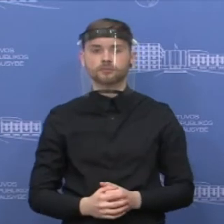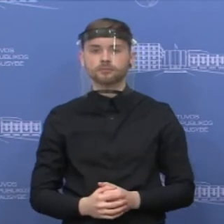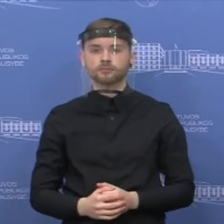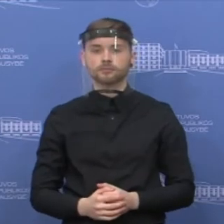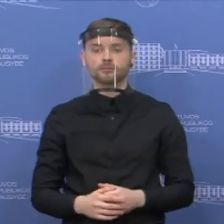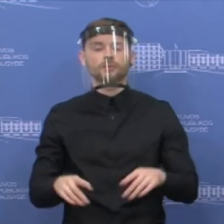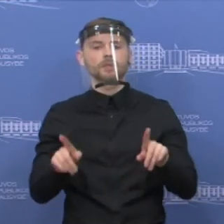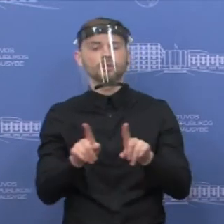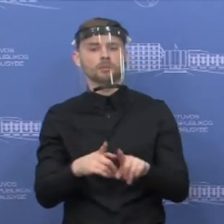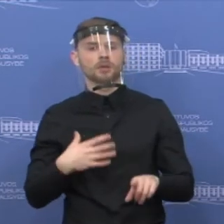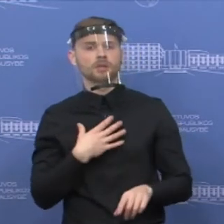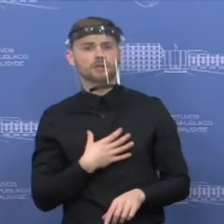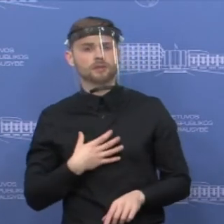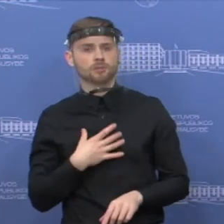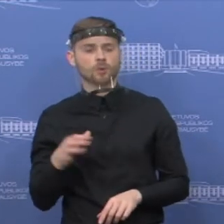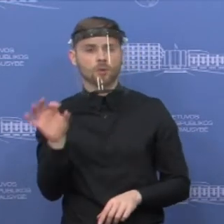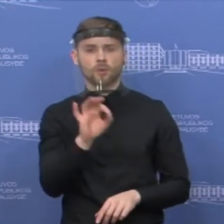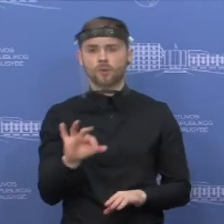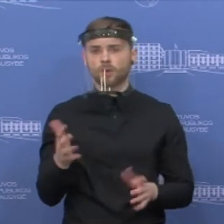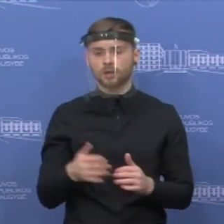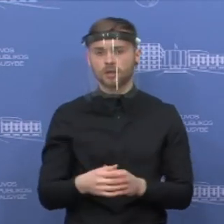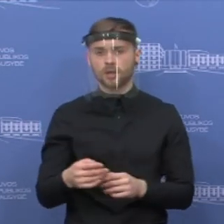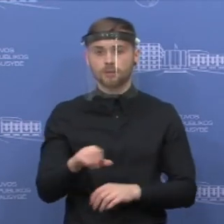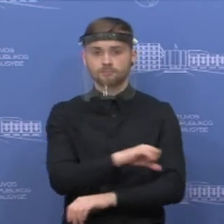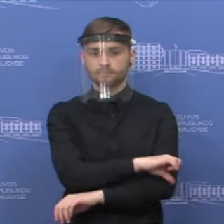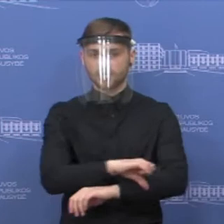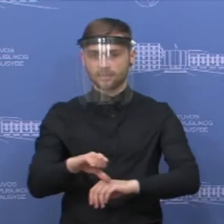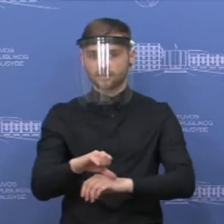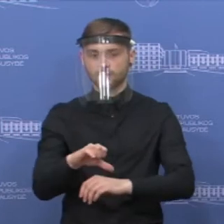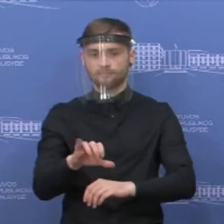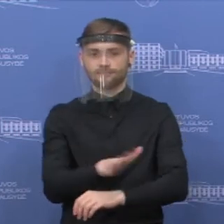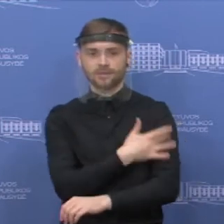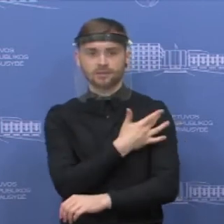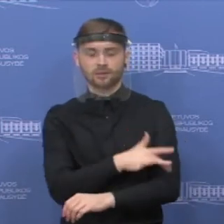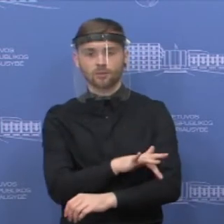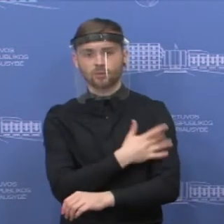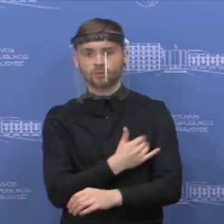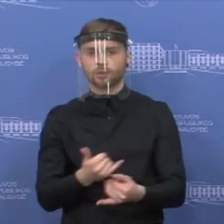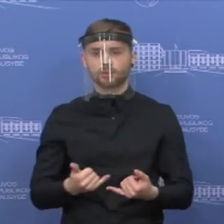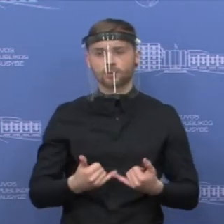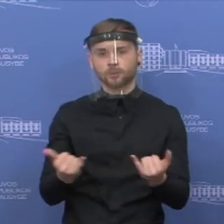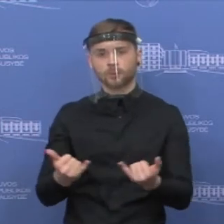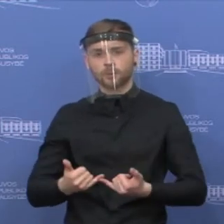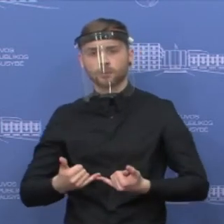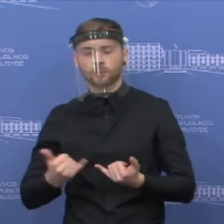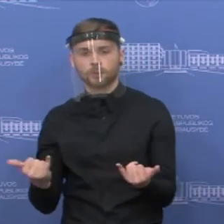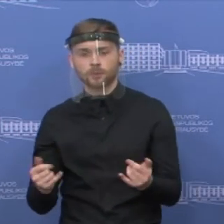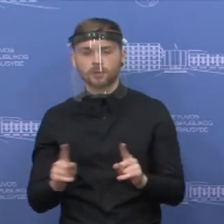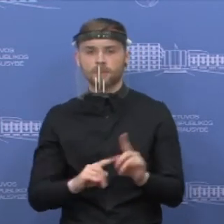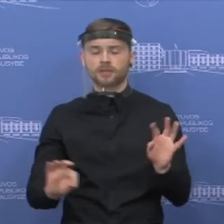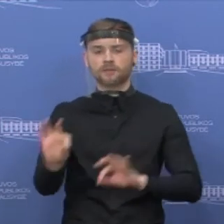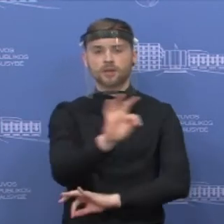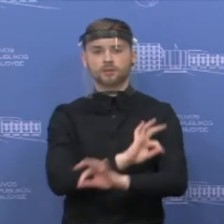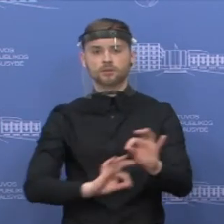kad dėl pasienio procedūro atnauinimo prie vidinių sienų, taip pat dėl tinkamos infrastruktūros